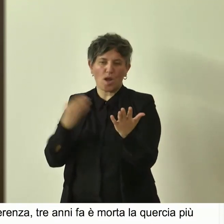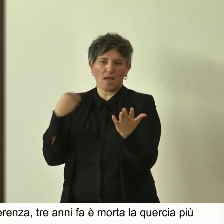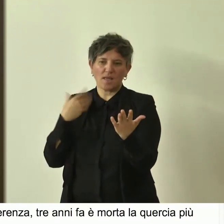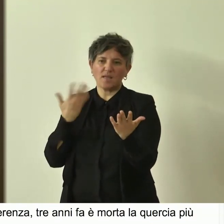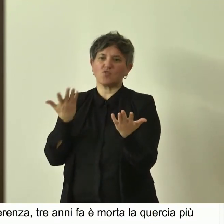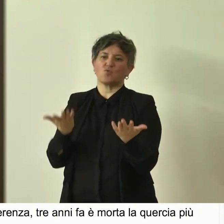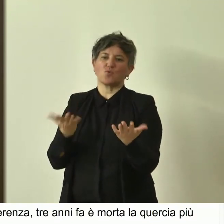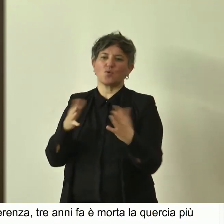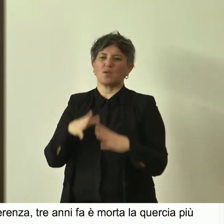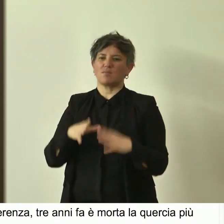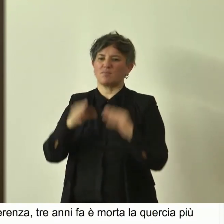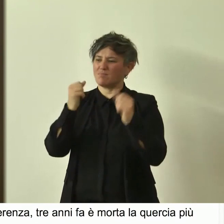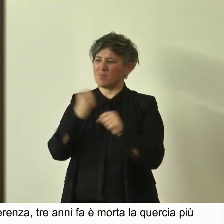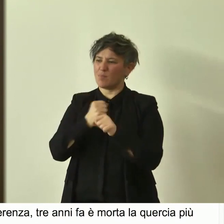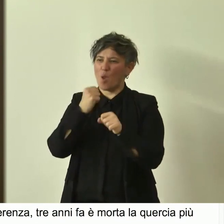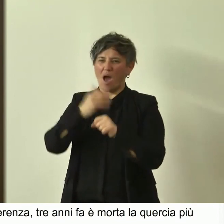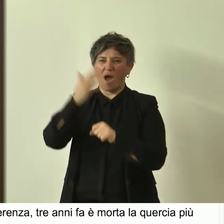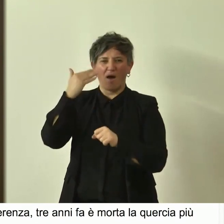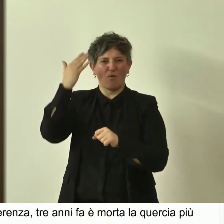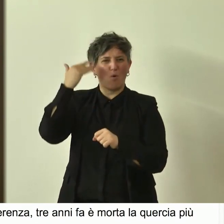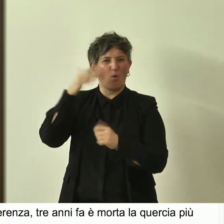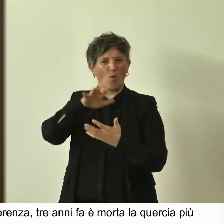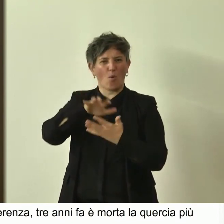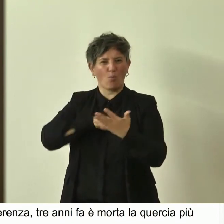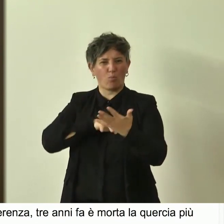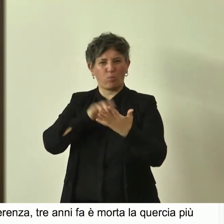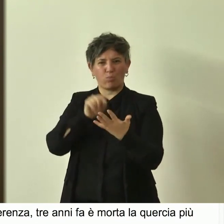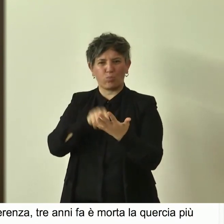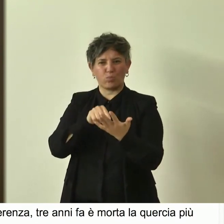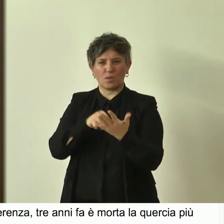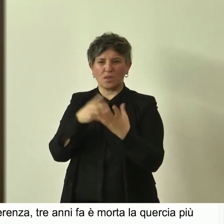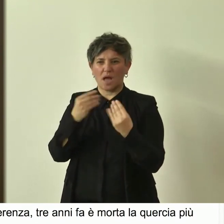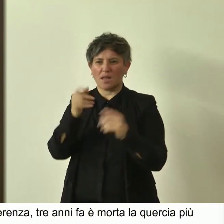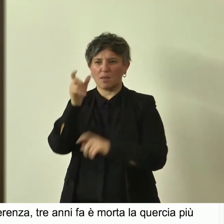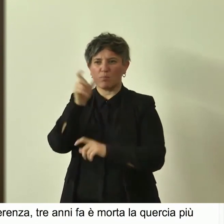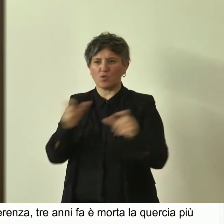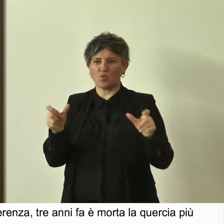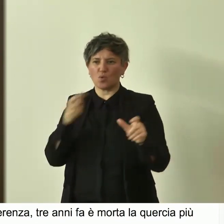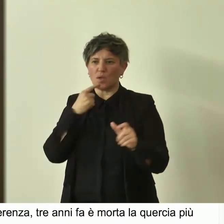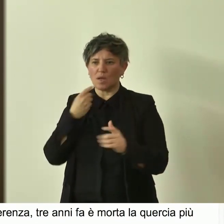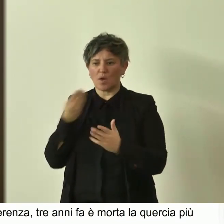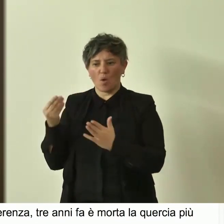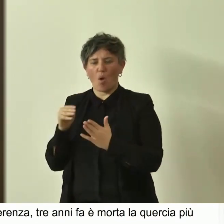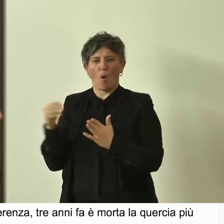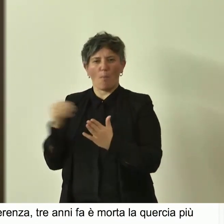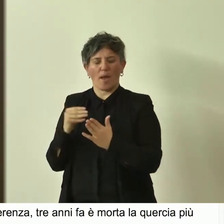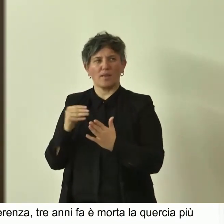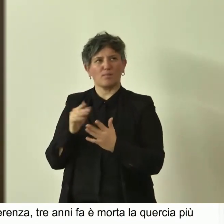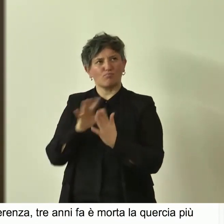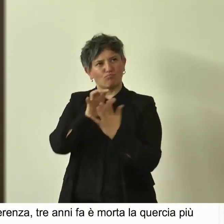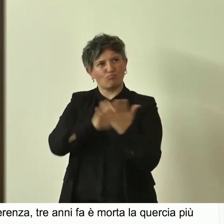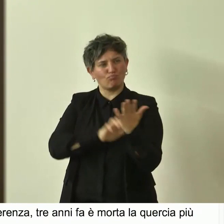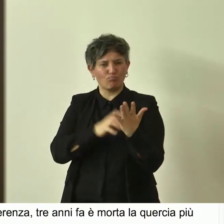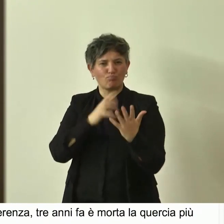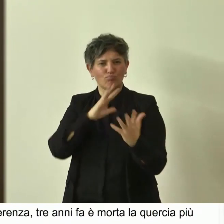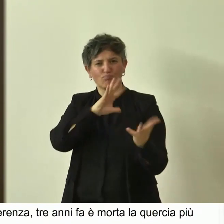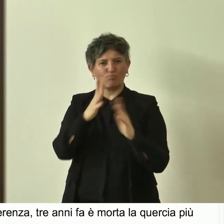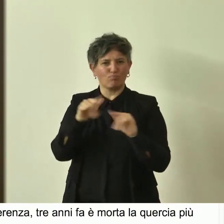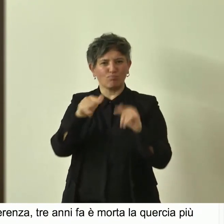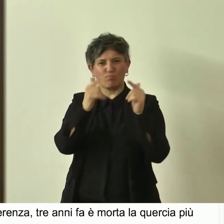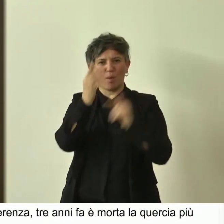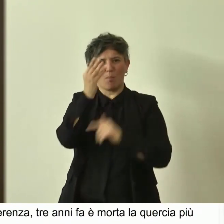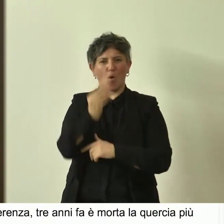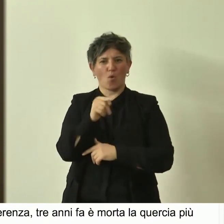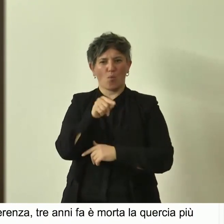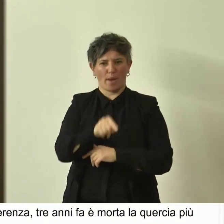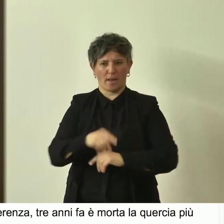quell'opera che molti, devo dire, molti recensori hanno definito monumentale, che è la poesia degli alberi,